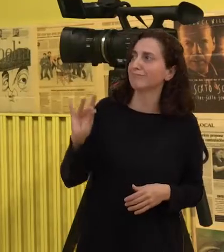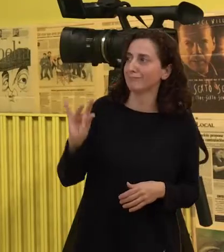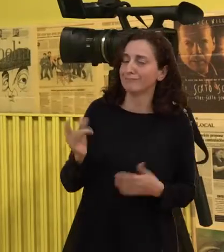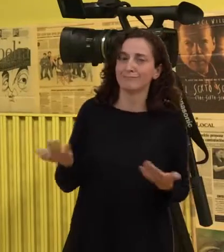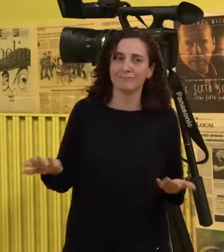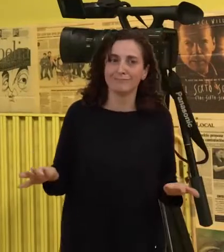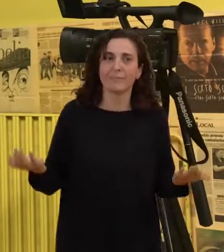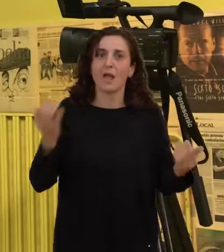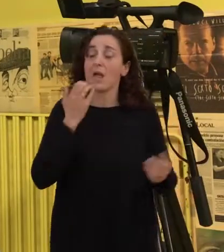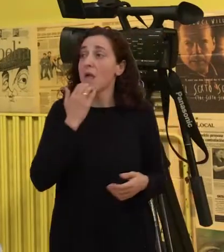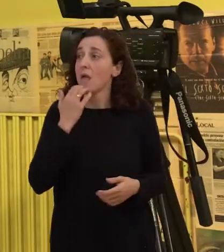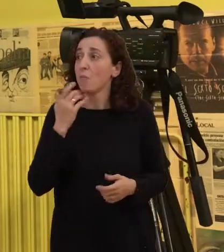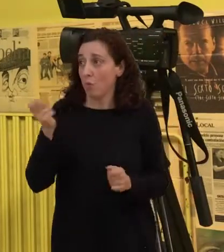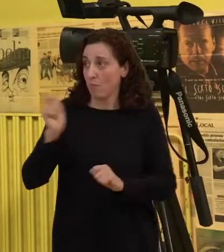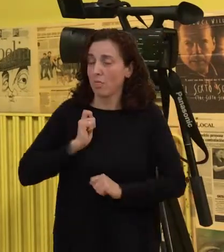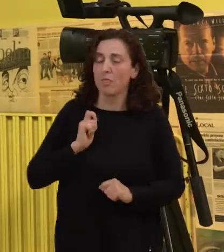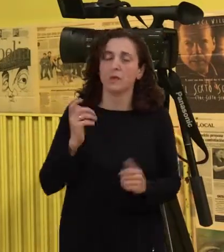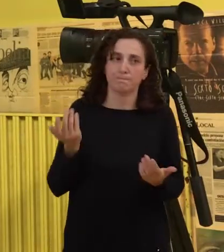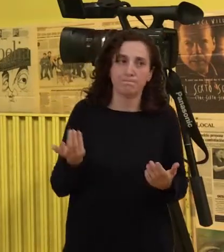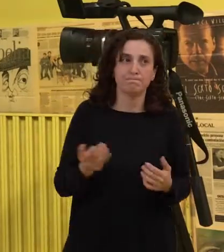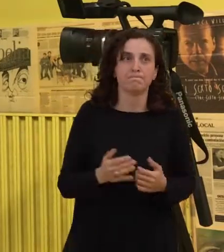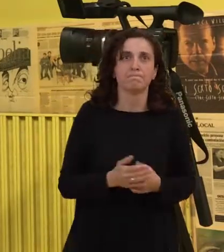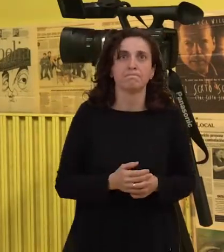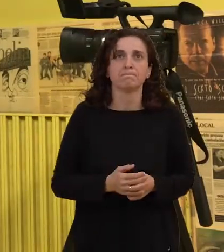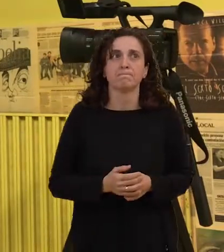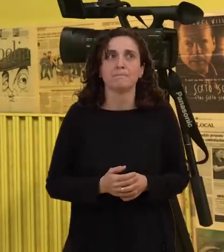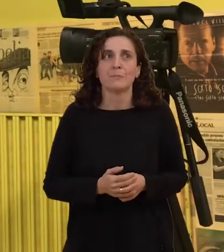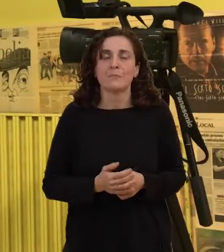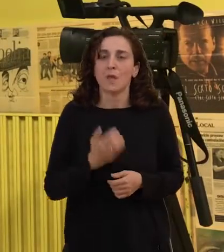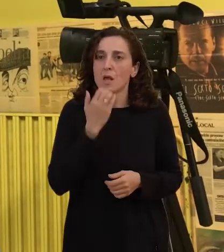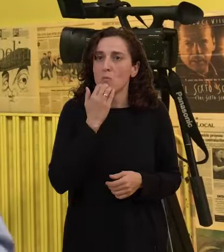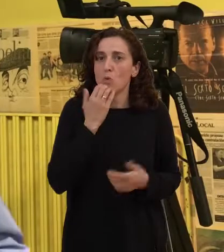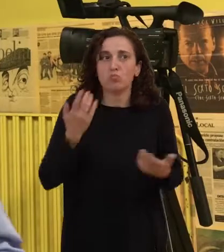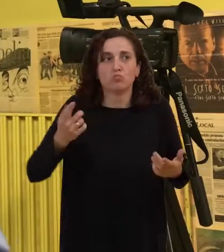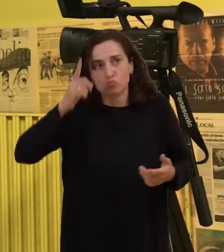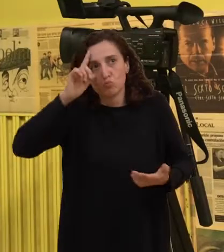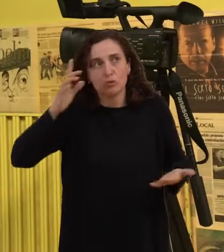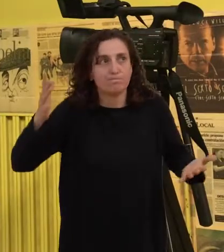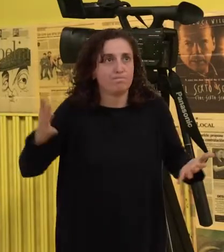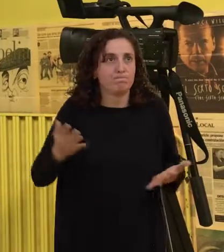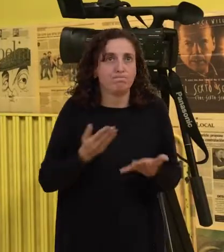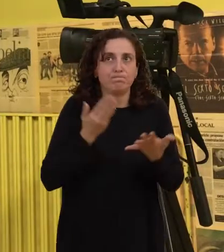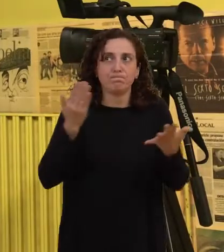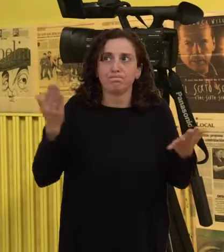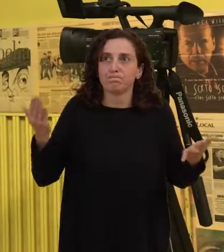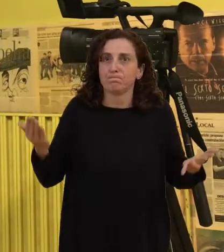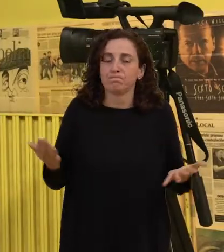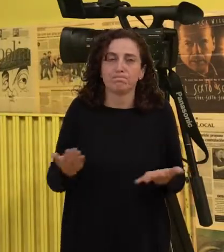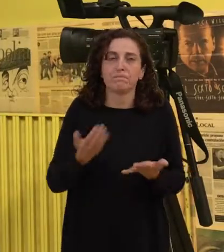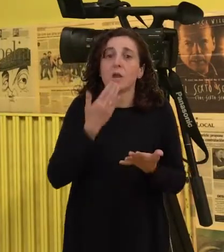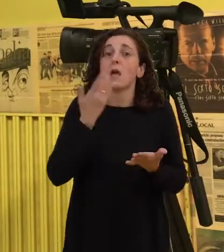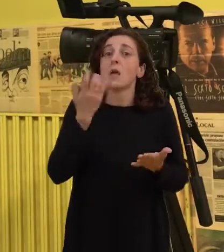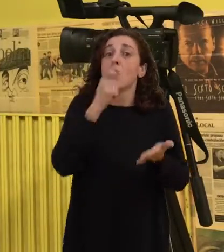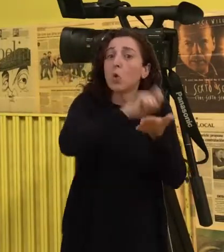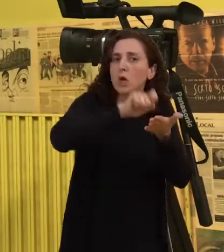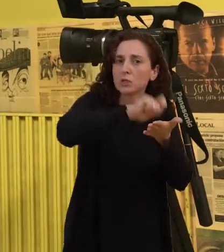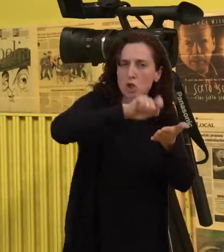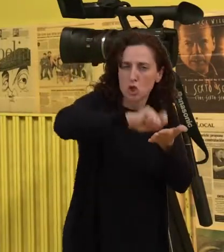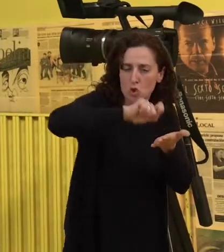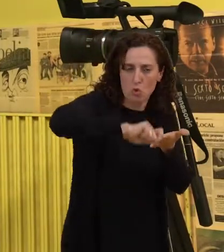Con o exemplo que has puesto, pois un... que sei eu, un escritor que domina a lengua